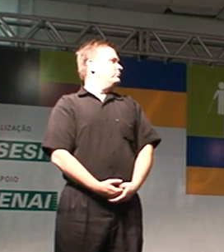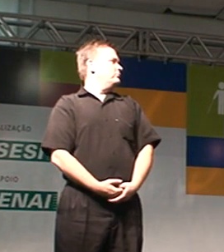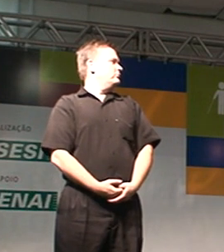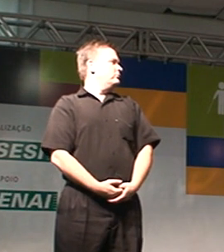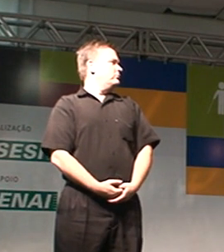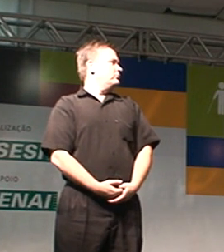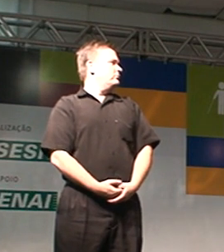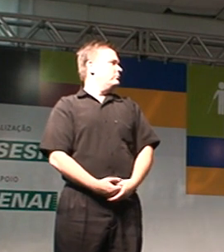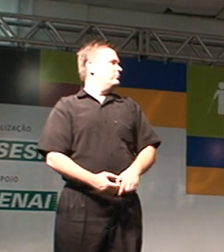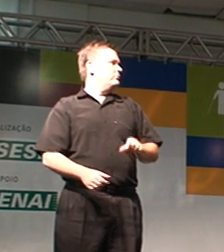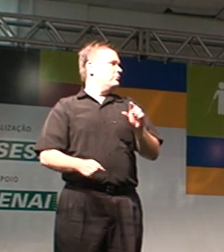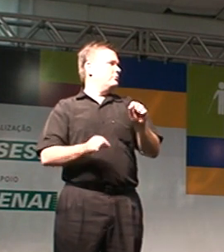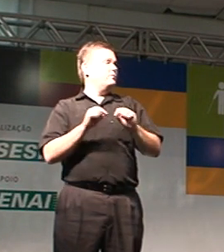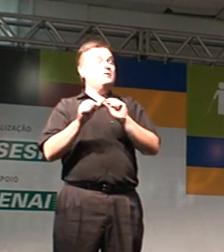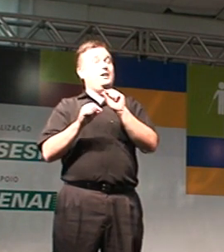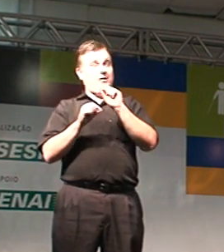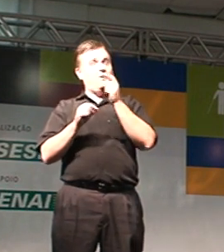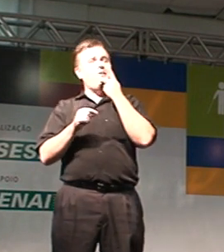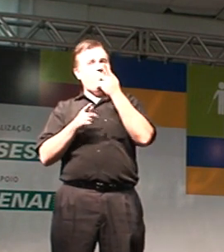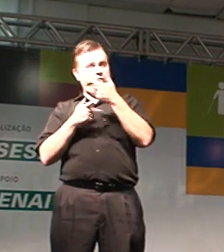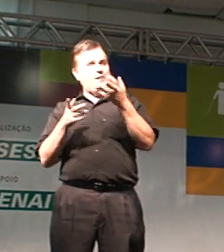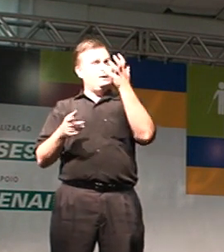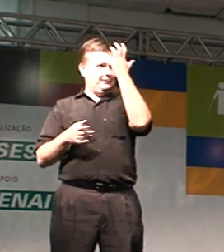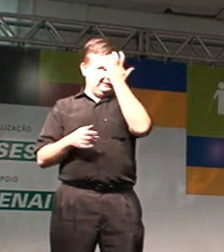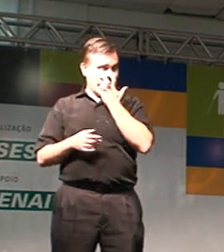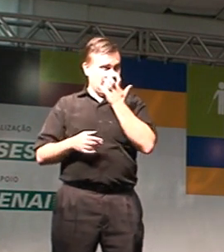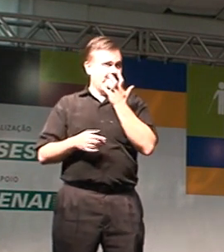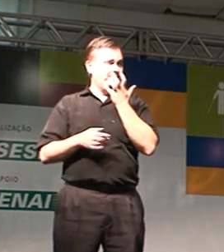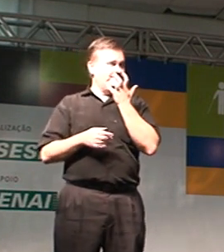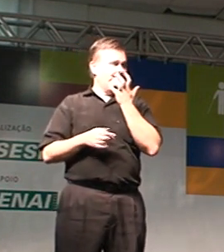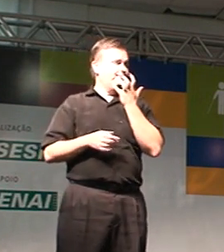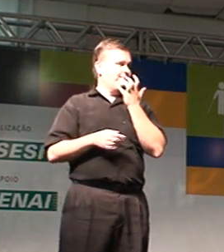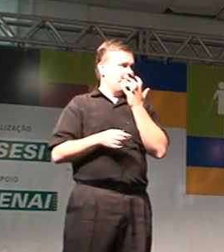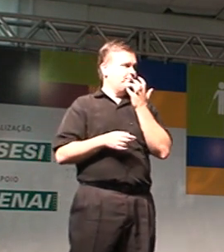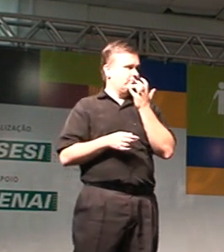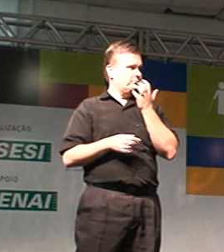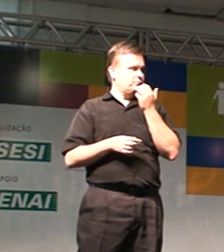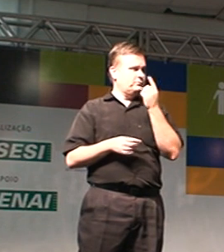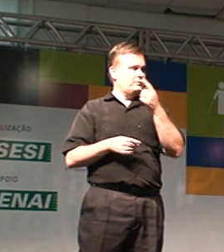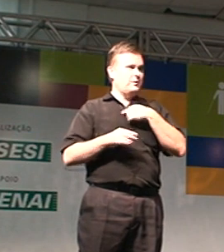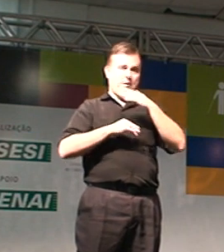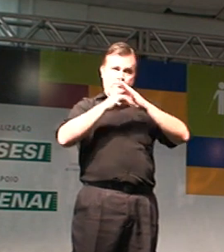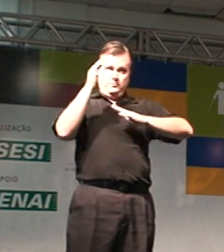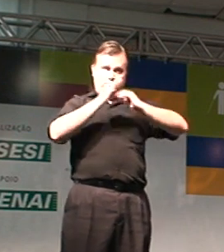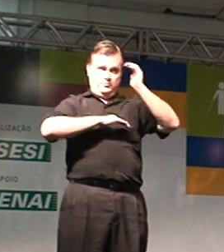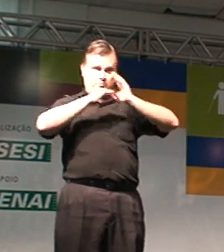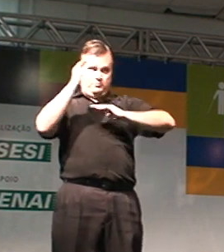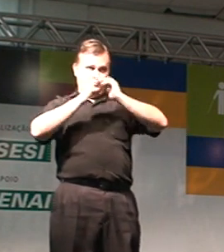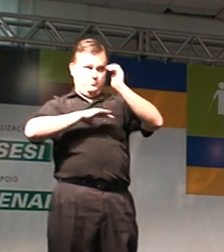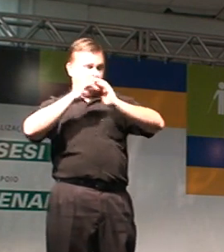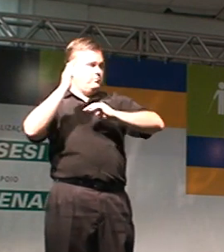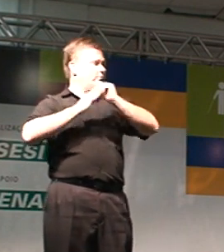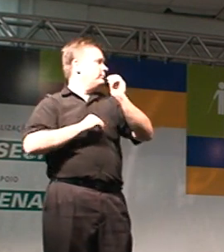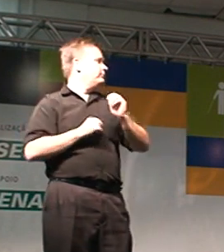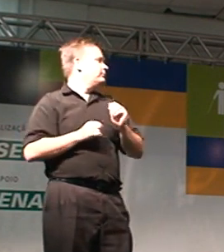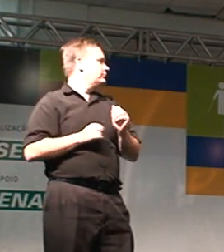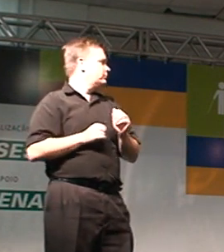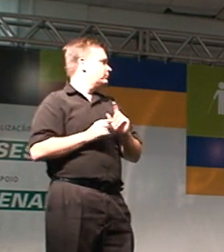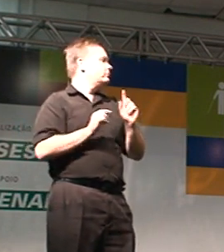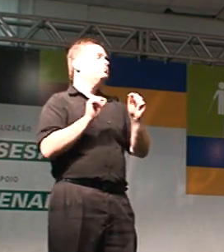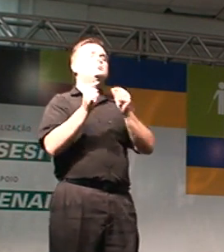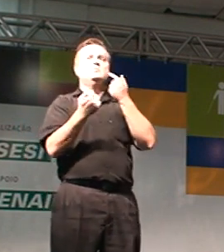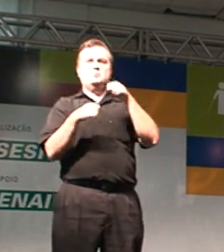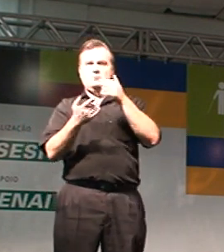a gente está falando de coisa séria, né? Então, gente, como profissional, tem que